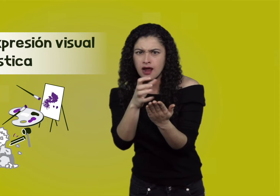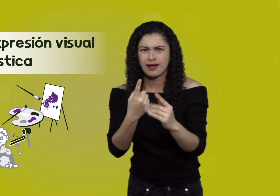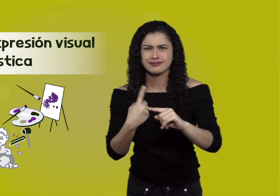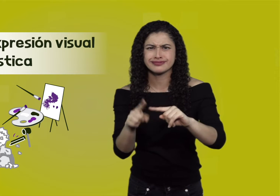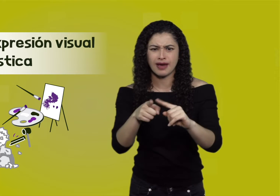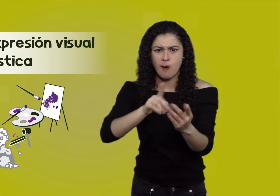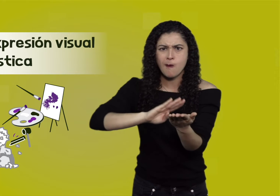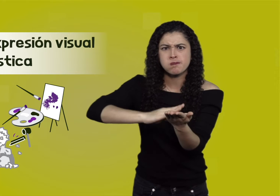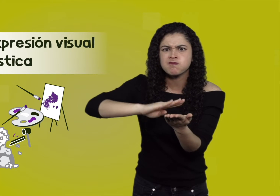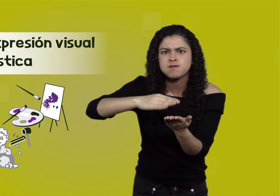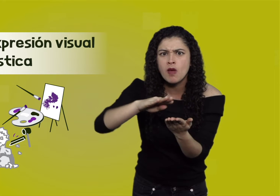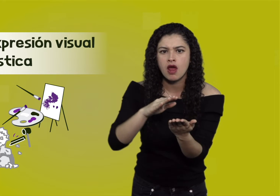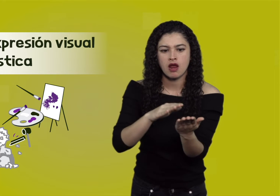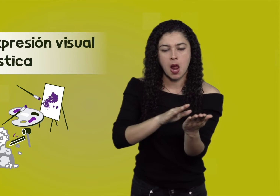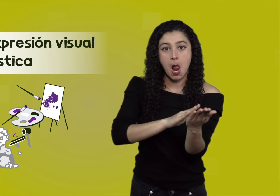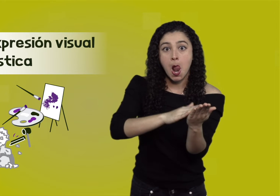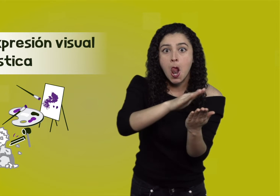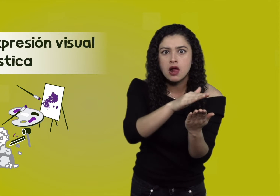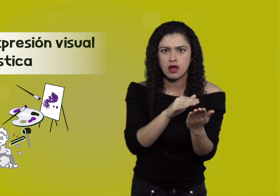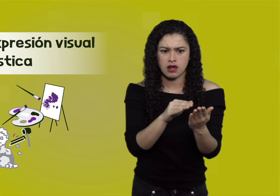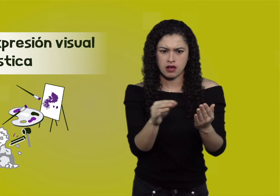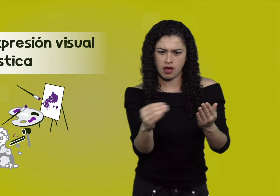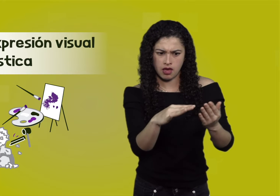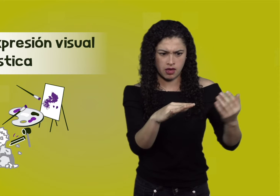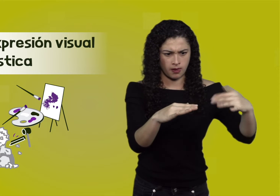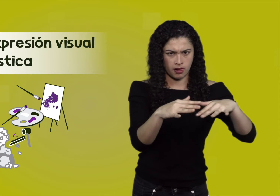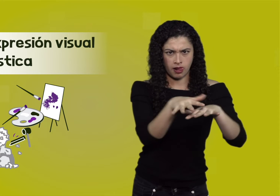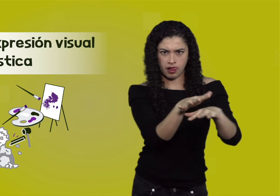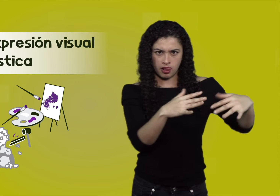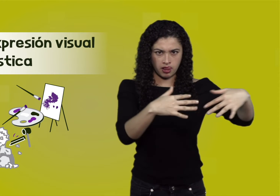empleando diversas técnicas y texturas al hacer sus obras.